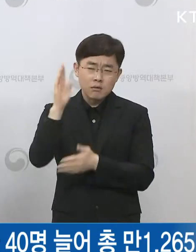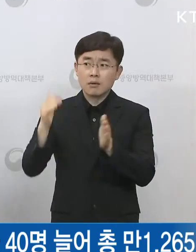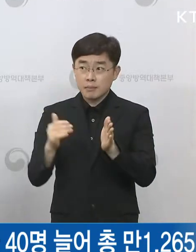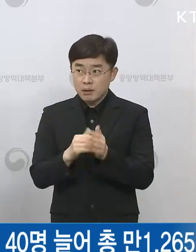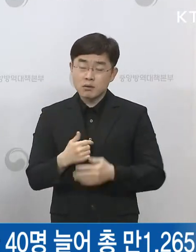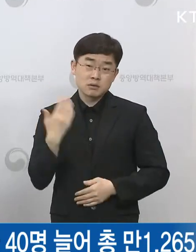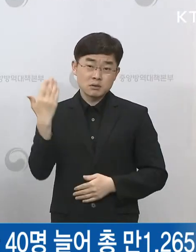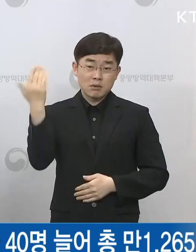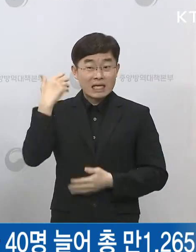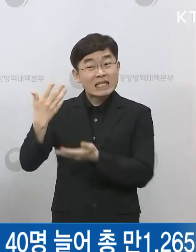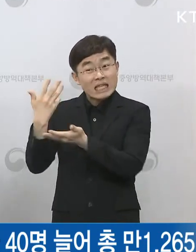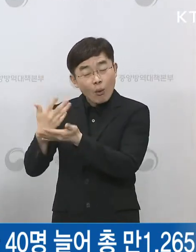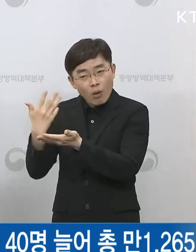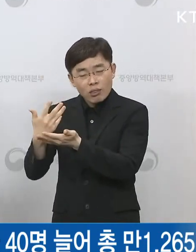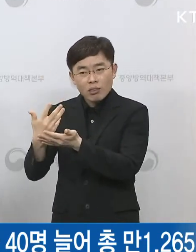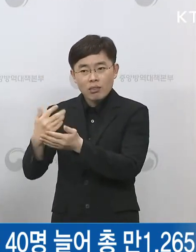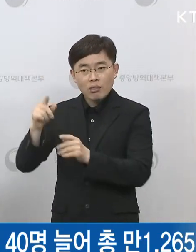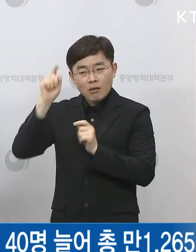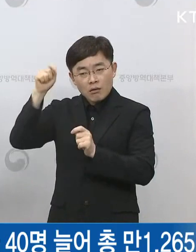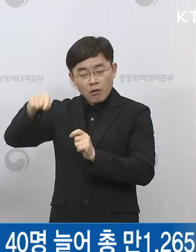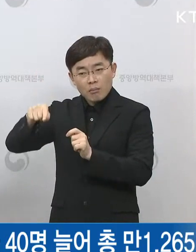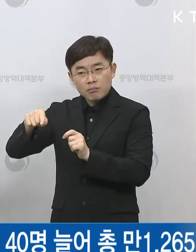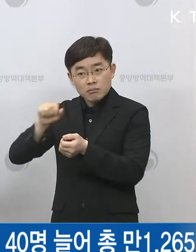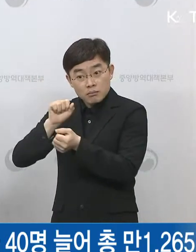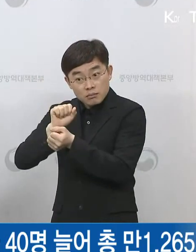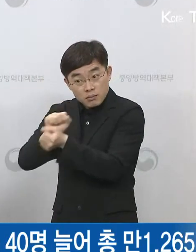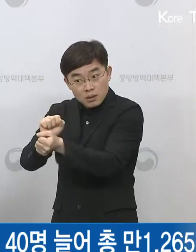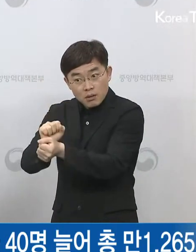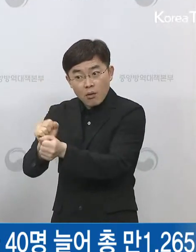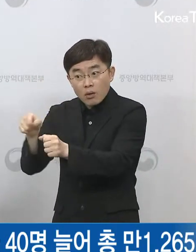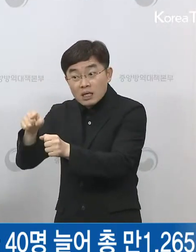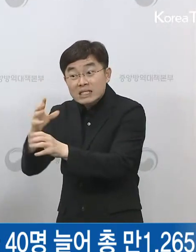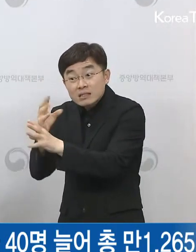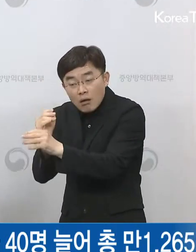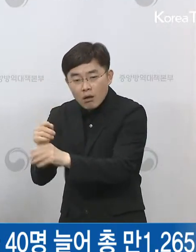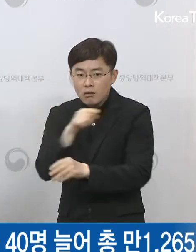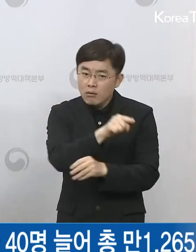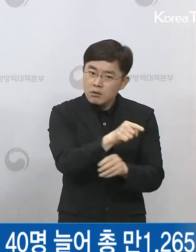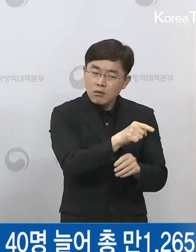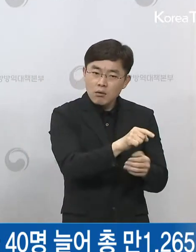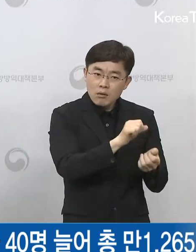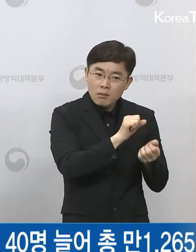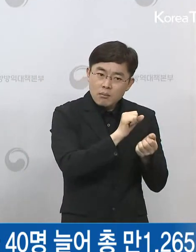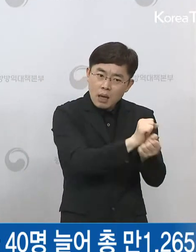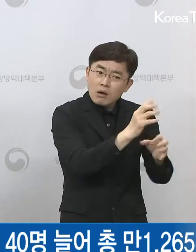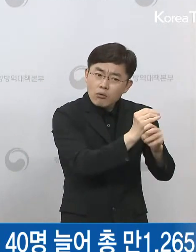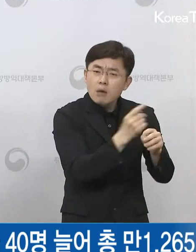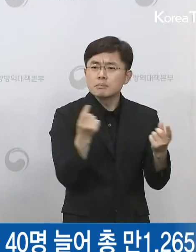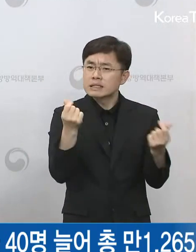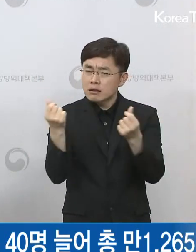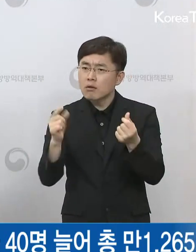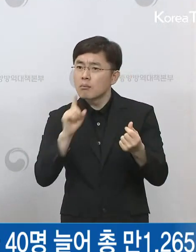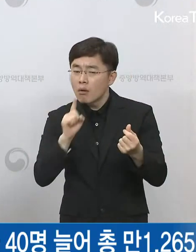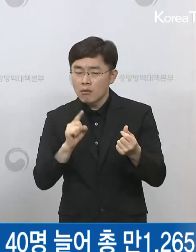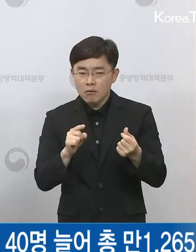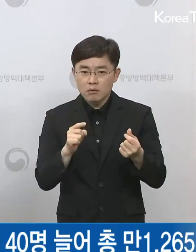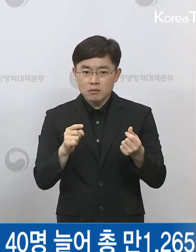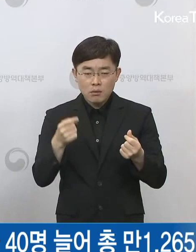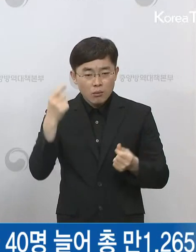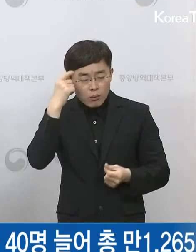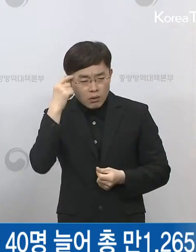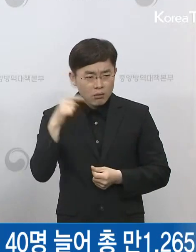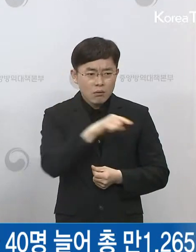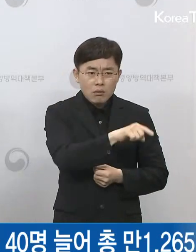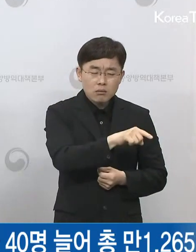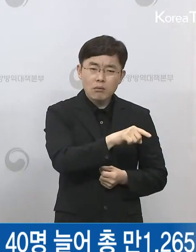발생했으며 기본적인 수칙이 제대로 준수되지 않은 것으로 추정된다고 우전에 설명을 했는데 초발 환자는